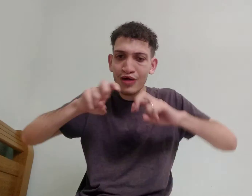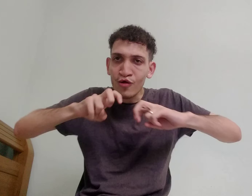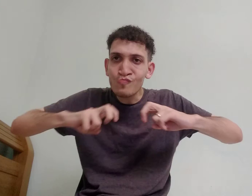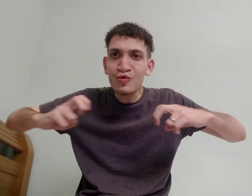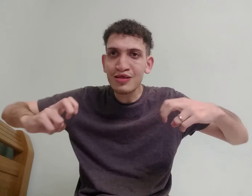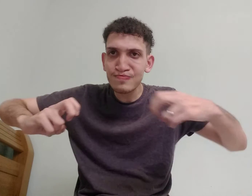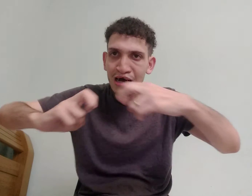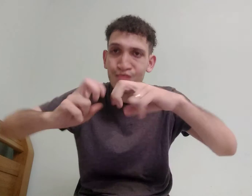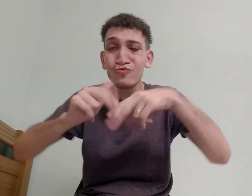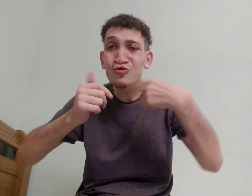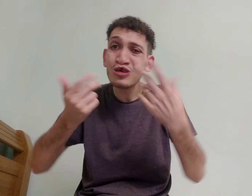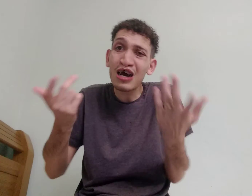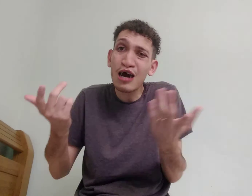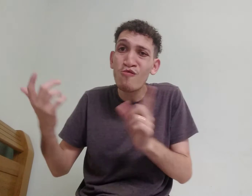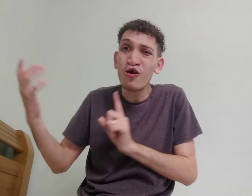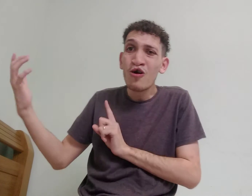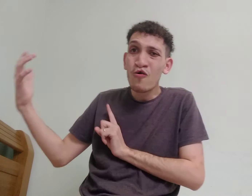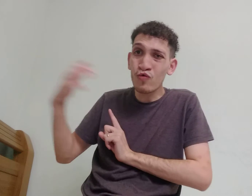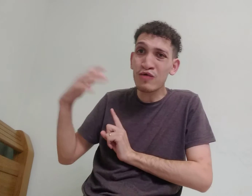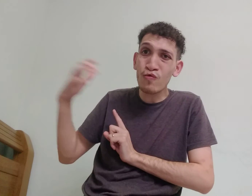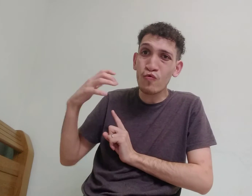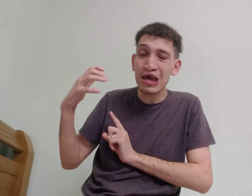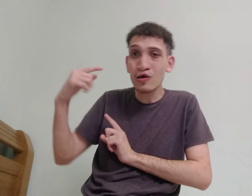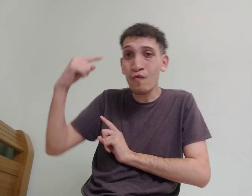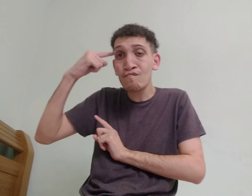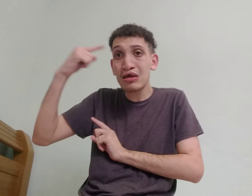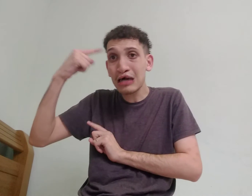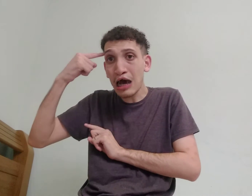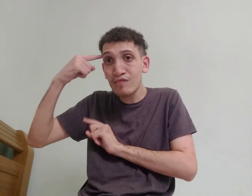mundo sentado, por isso que acabou com a influência, o pensamento,